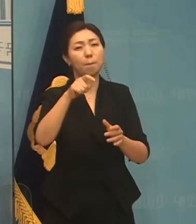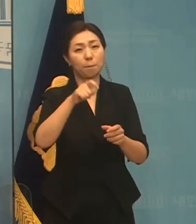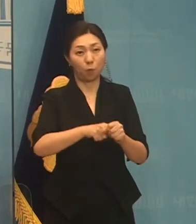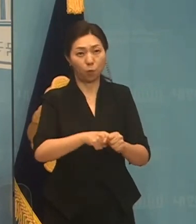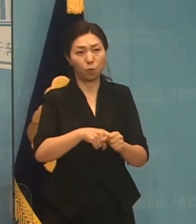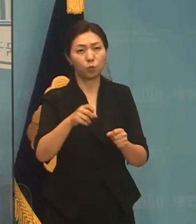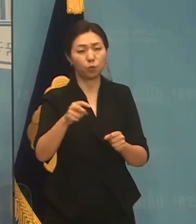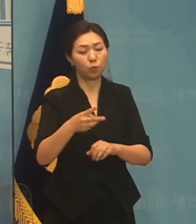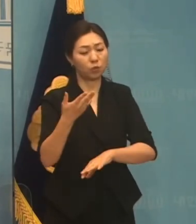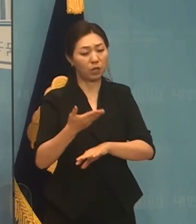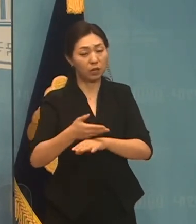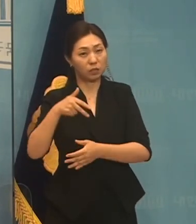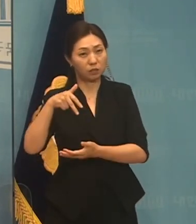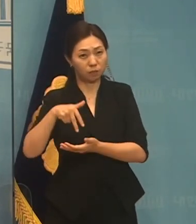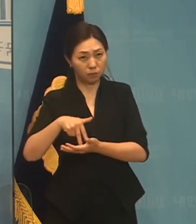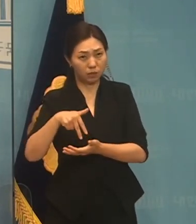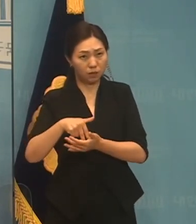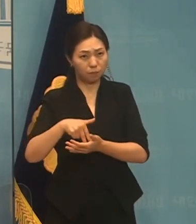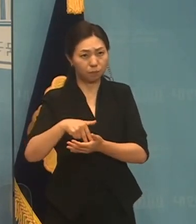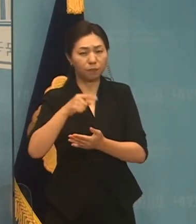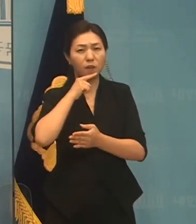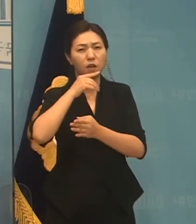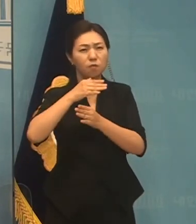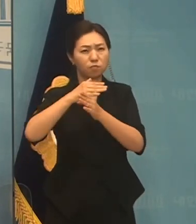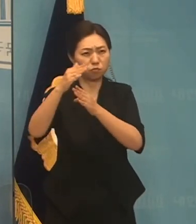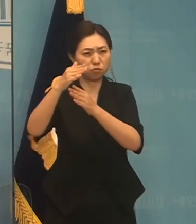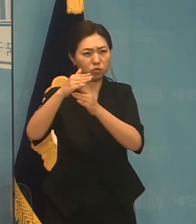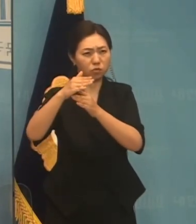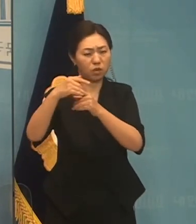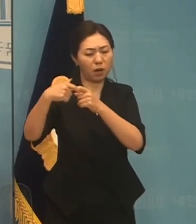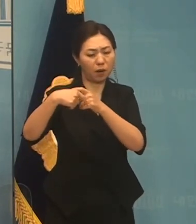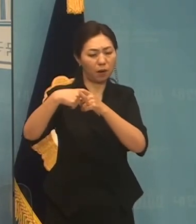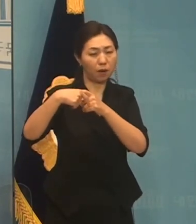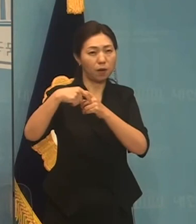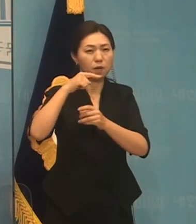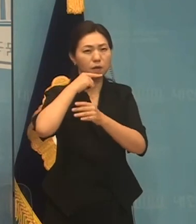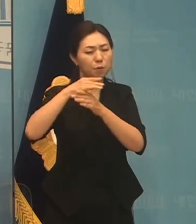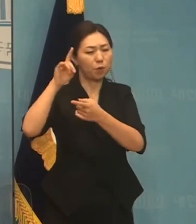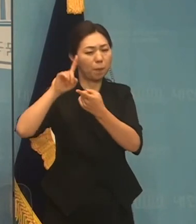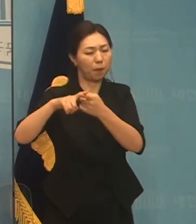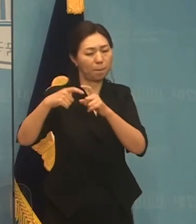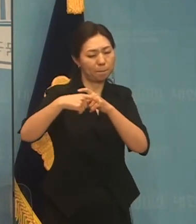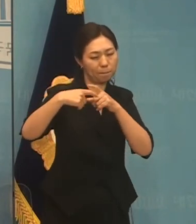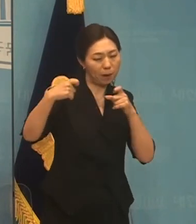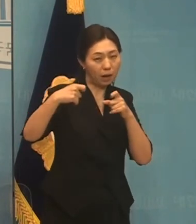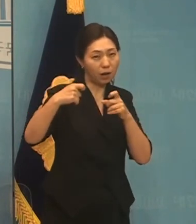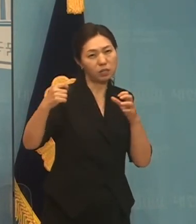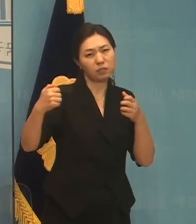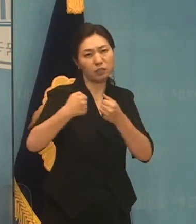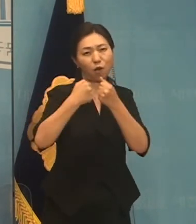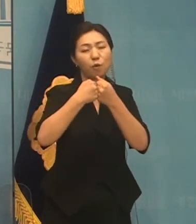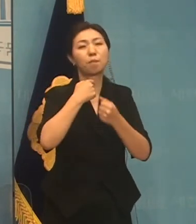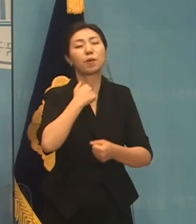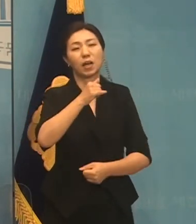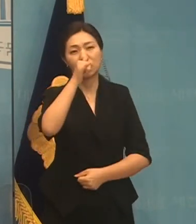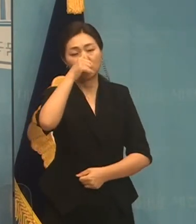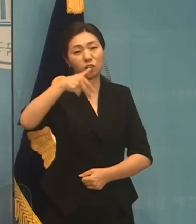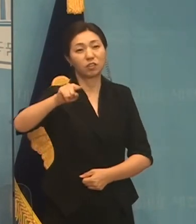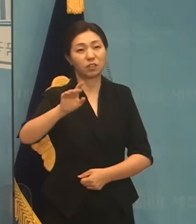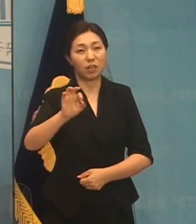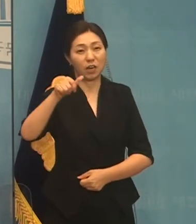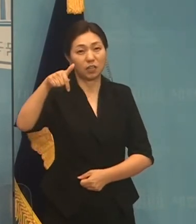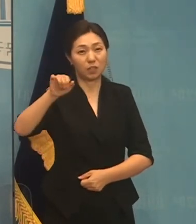한편에 종북주사파와 각을 쓰고 철저히 싸워온 사람입니다. 장기표 동지의